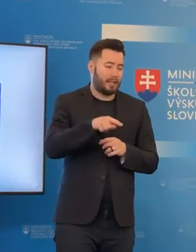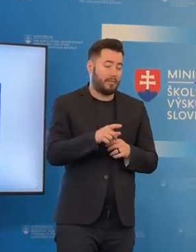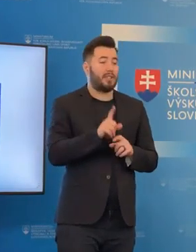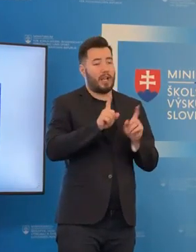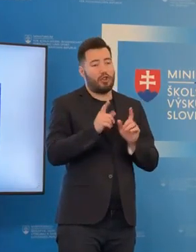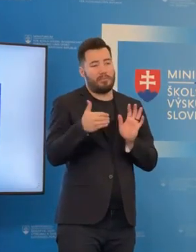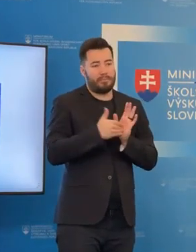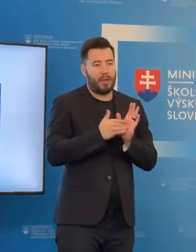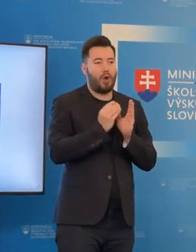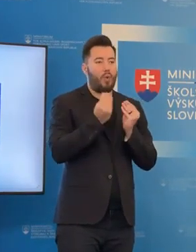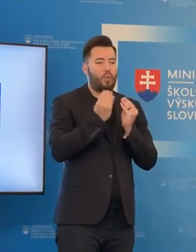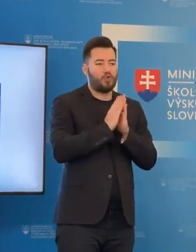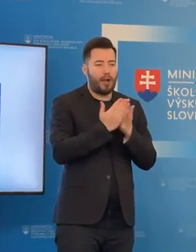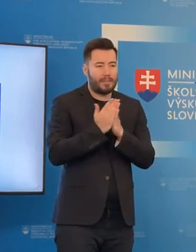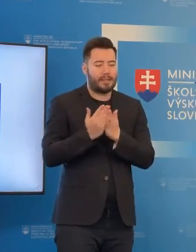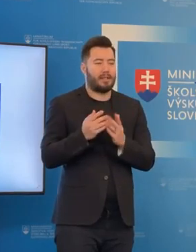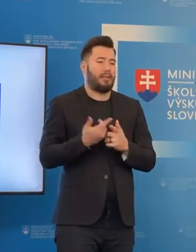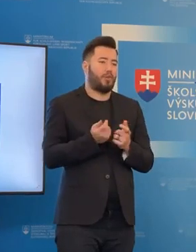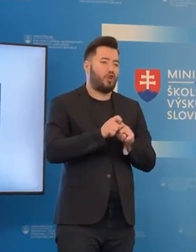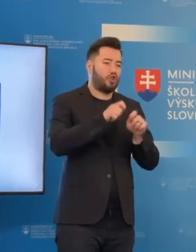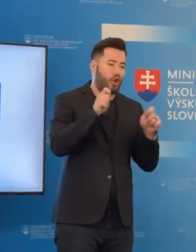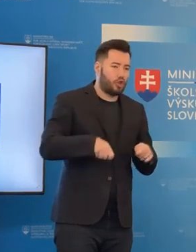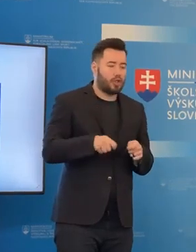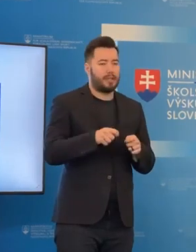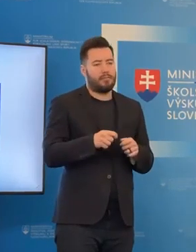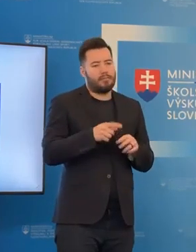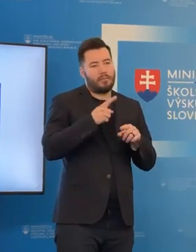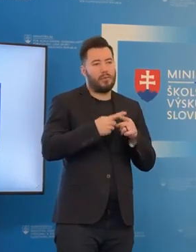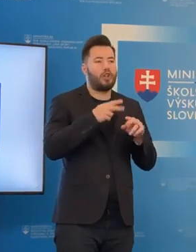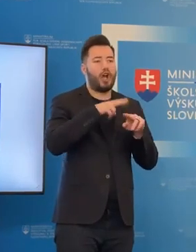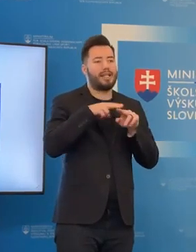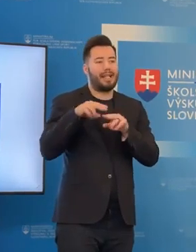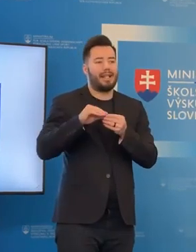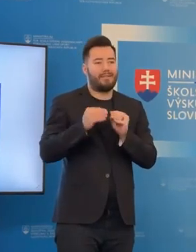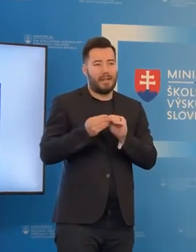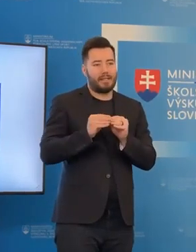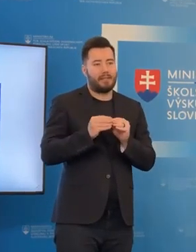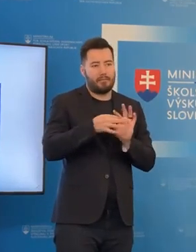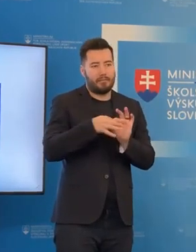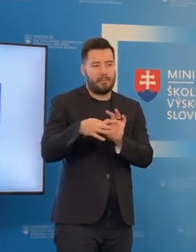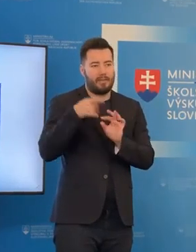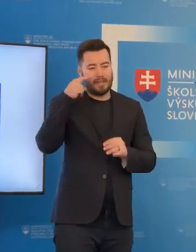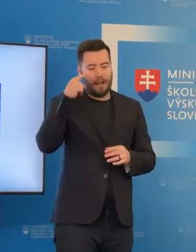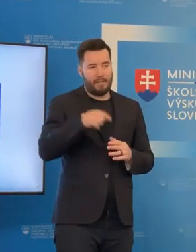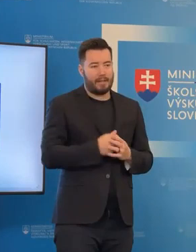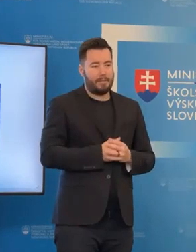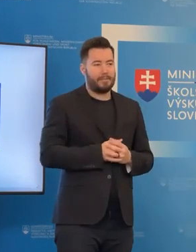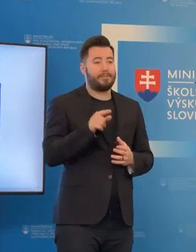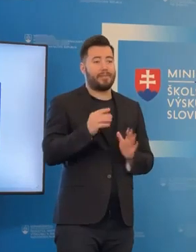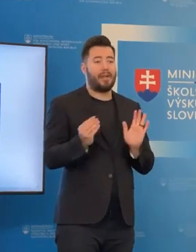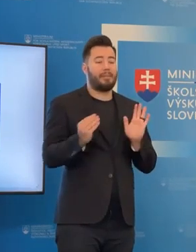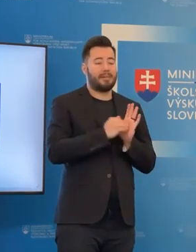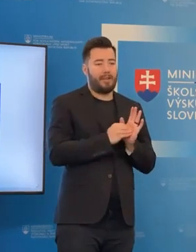učebnice, potrebujú dokúpiť zošity alebo ostatné veci, ktoré sú potrebné pre vzdelávanie. Je to jednorázový